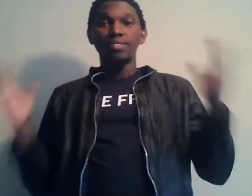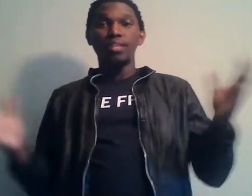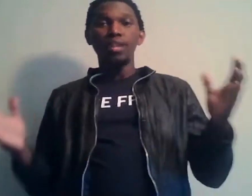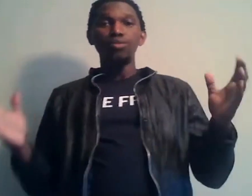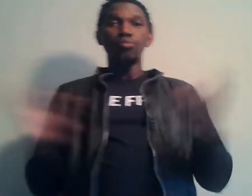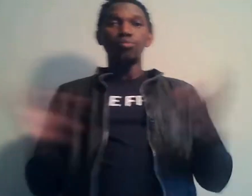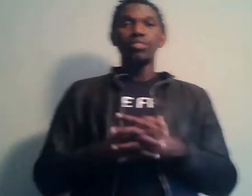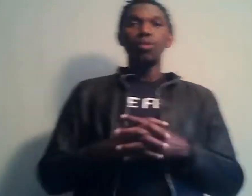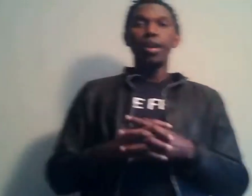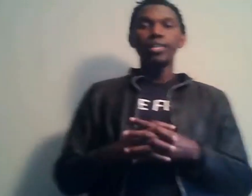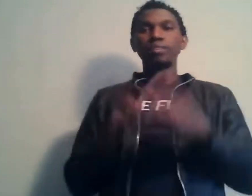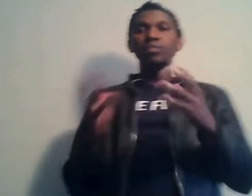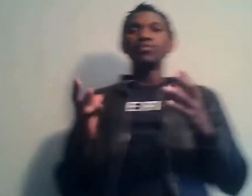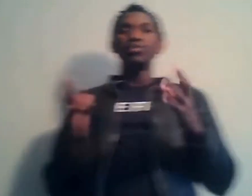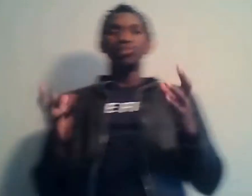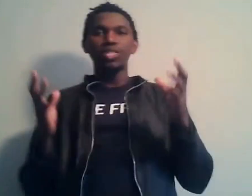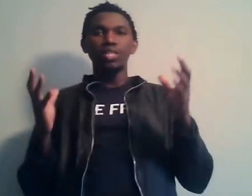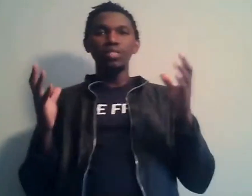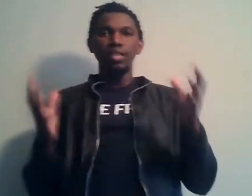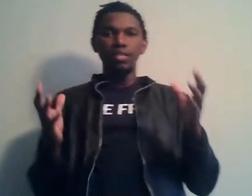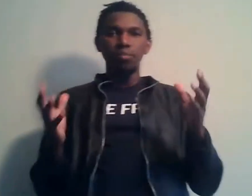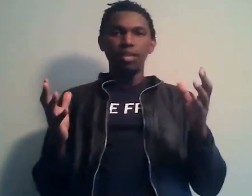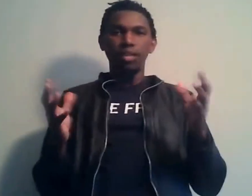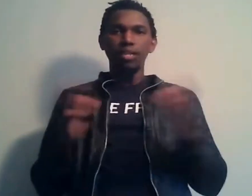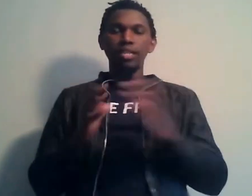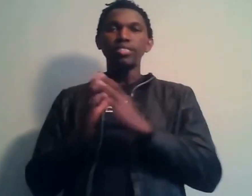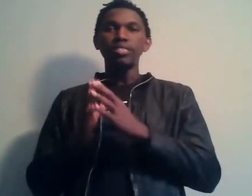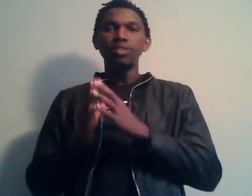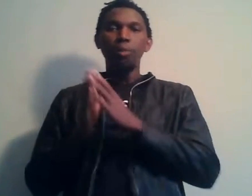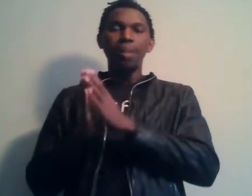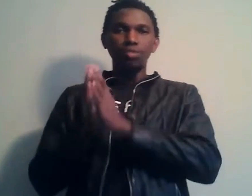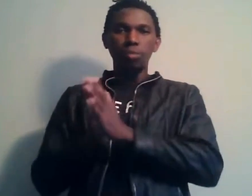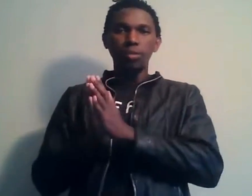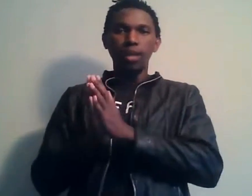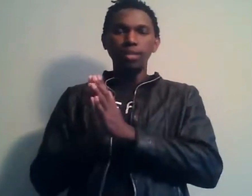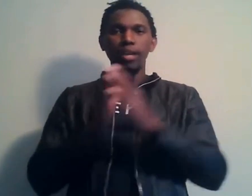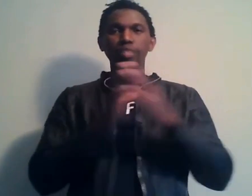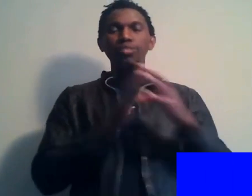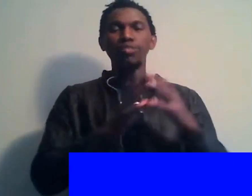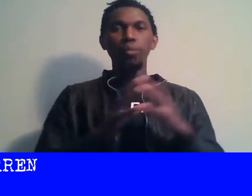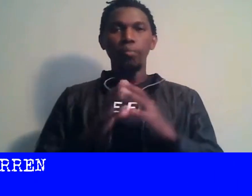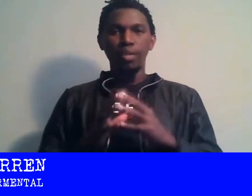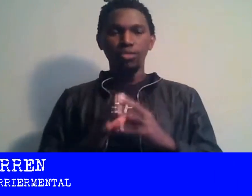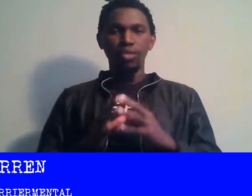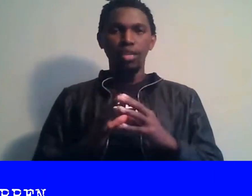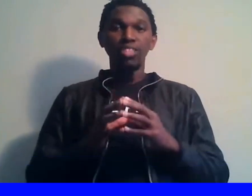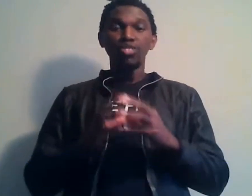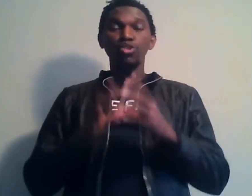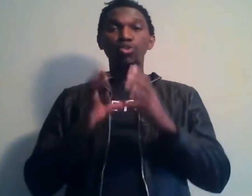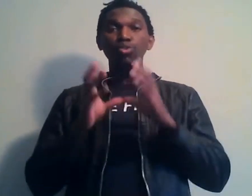Salut, moi c'est Warren et bienvenue sur ma chaîne Guerrier Mental. Ici, on parle d'entreprenariat et de développement personnel. Ce sont